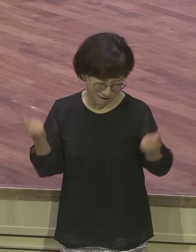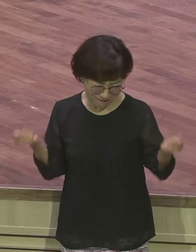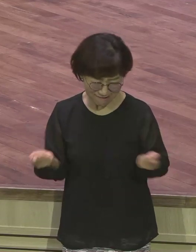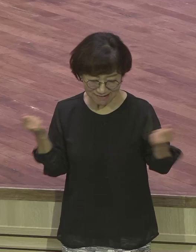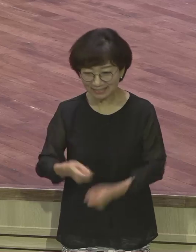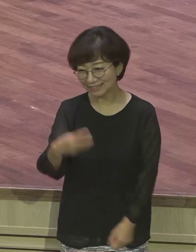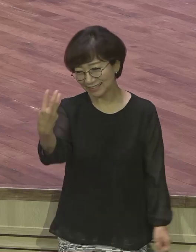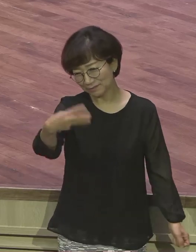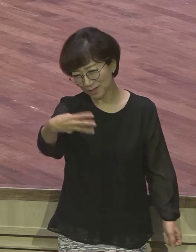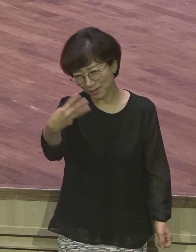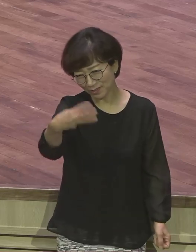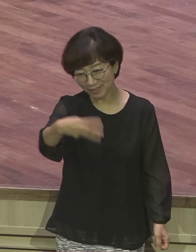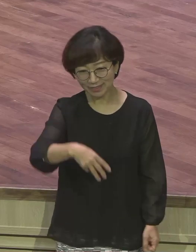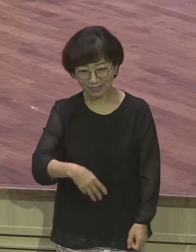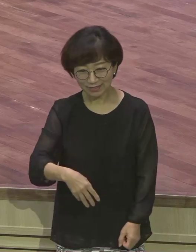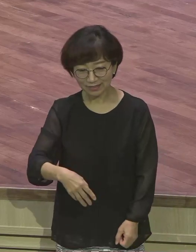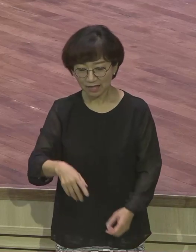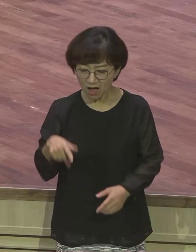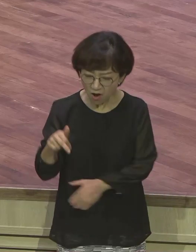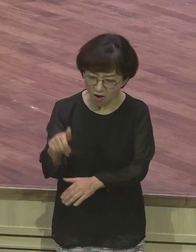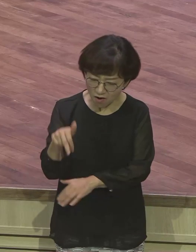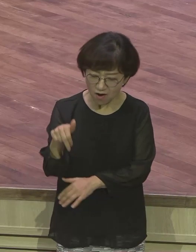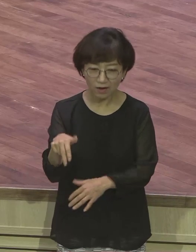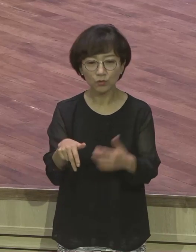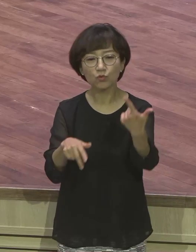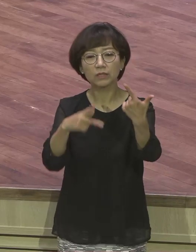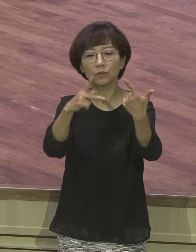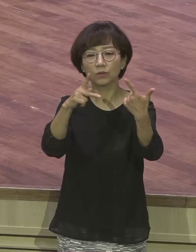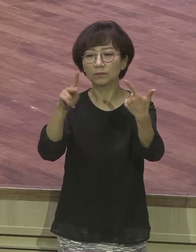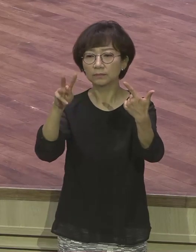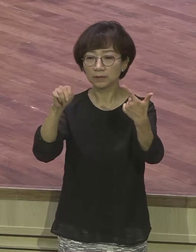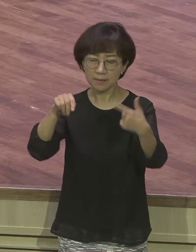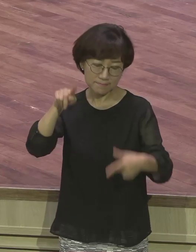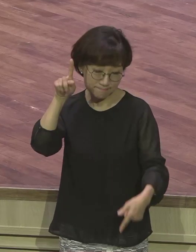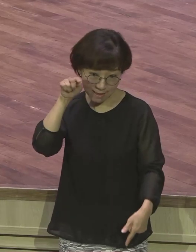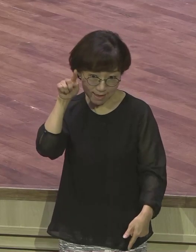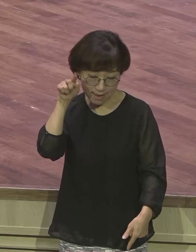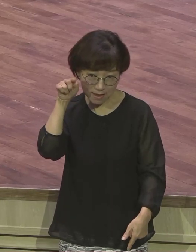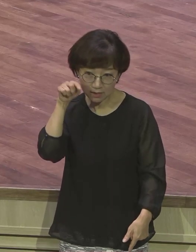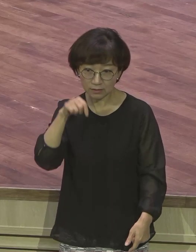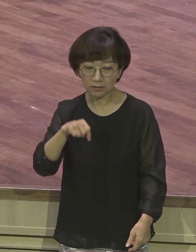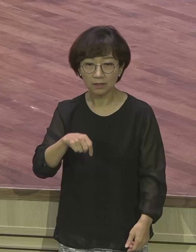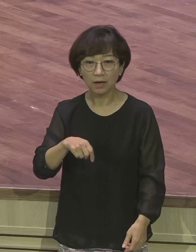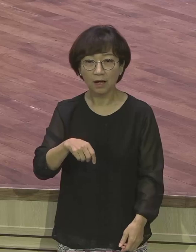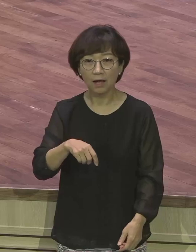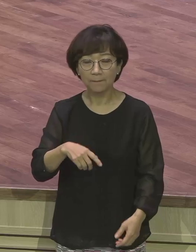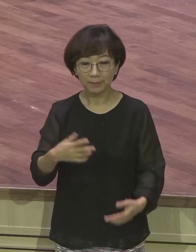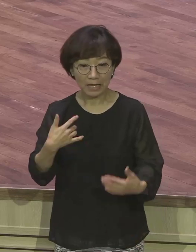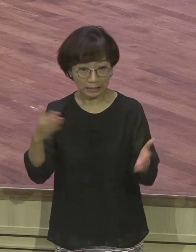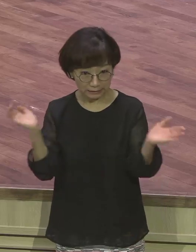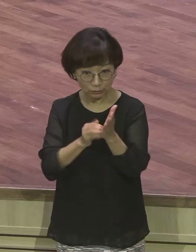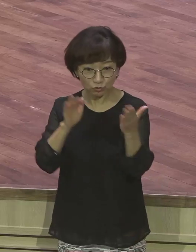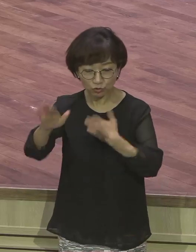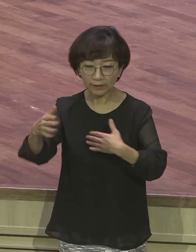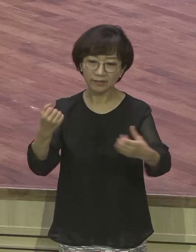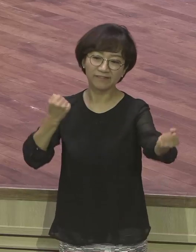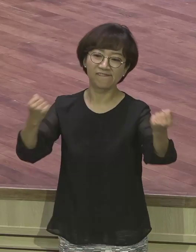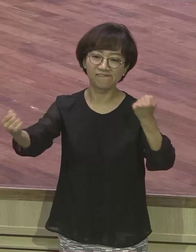3천 개 런닝업에서 하루도 안 빠지고 6키로 기본 그 다음에 헬스 여자아이를 말이에요